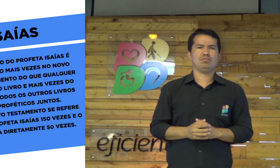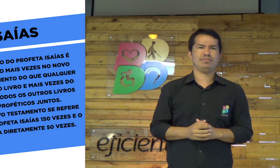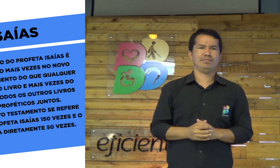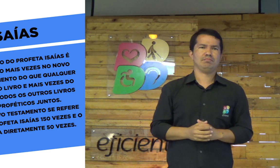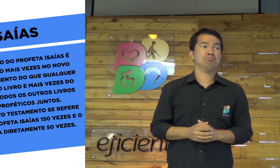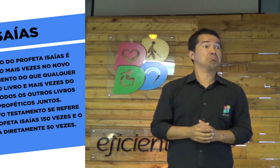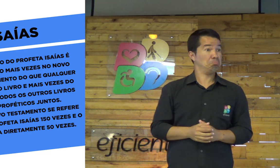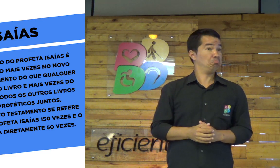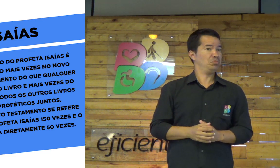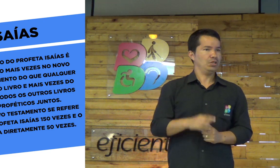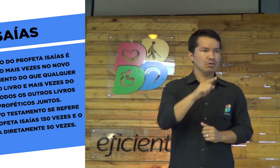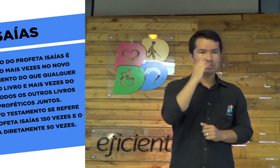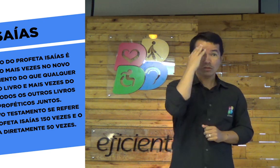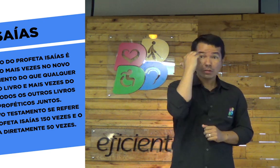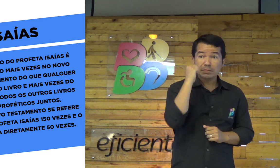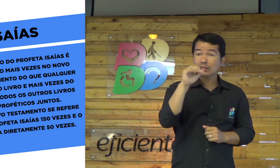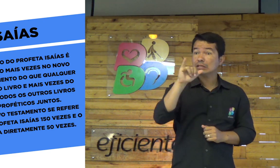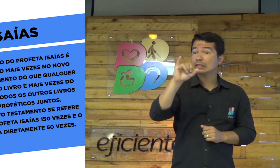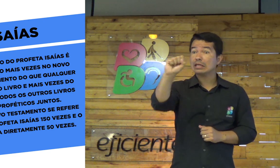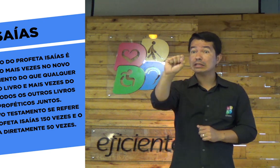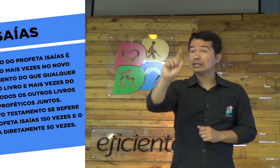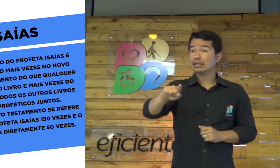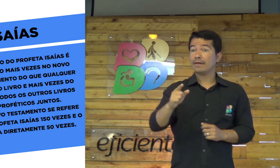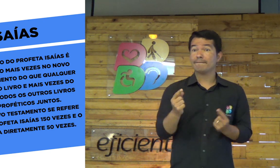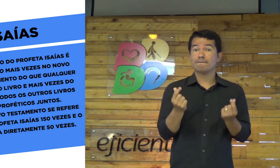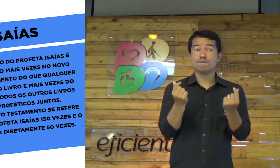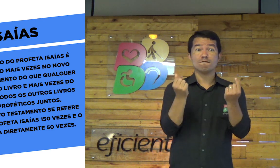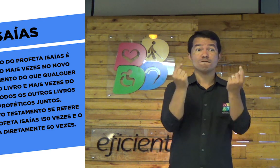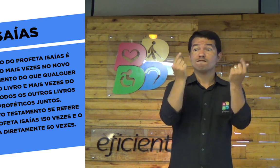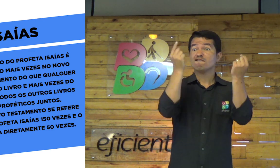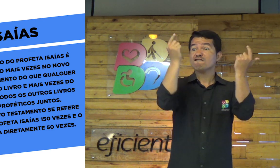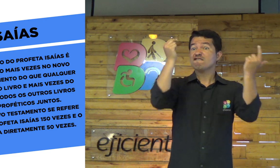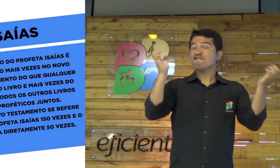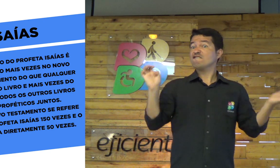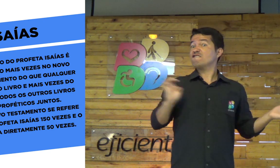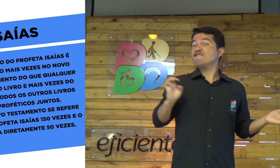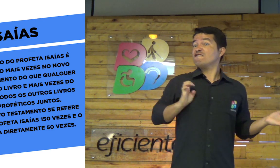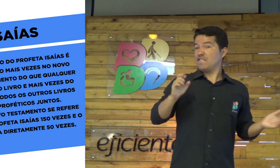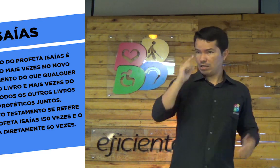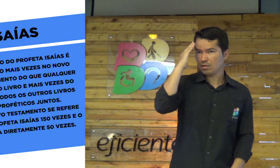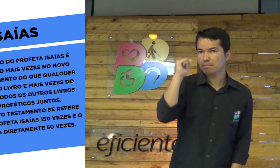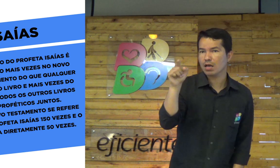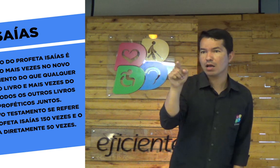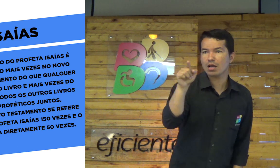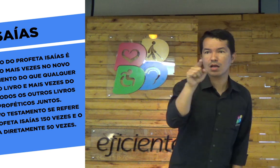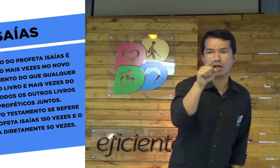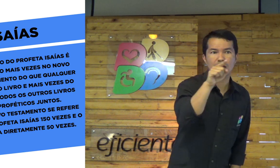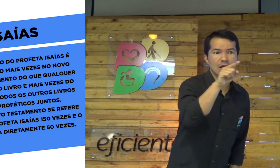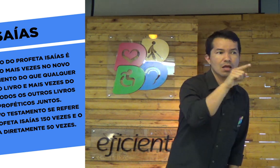respeito dela. Você sabia que Isaías, ele era muito rico?